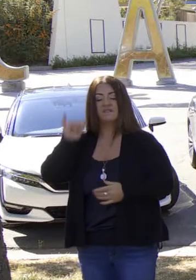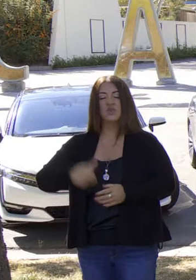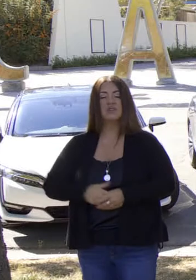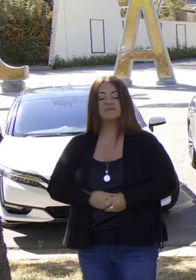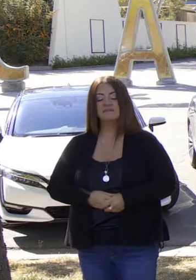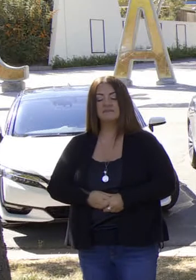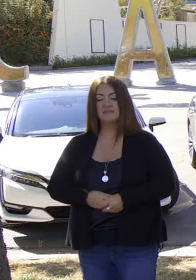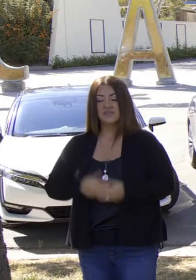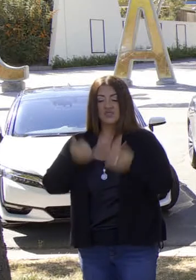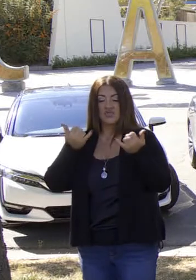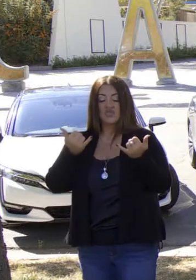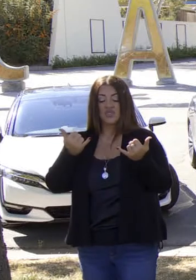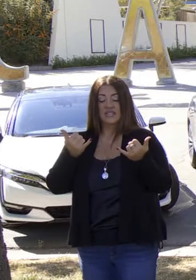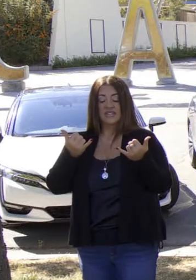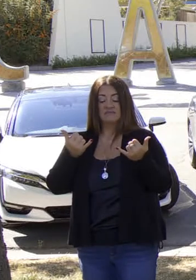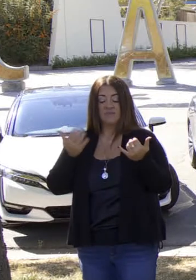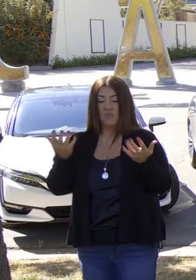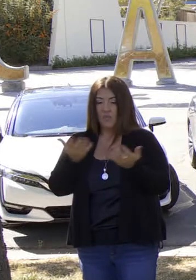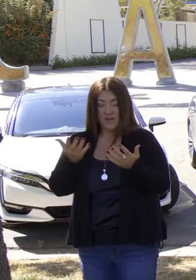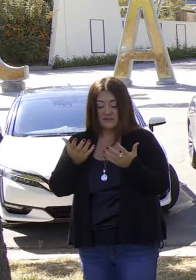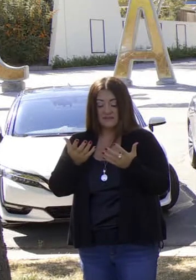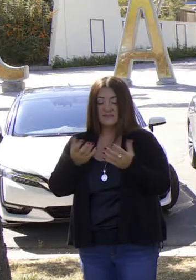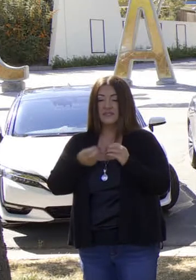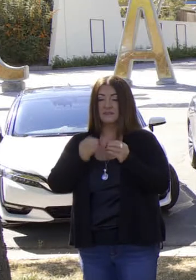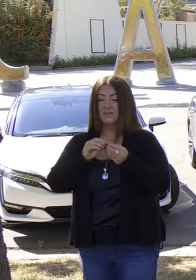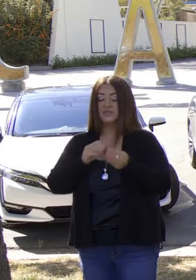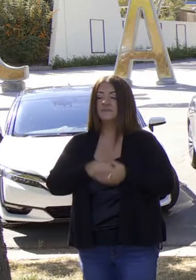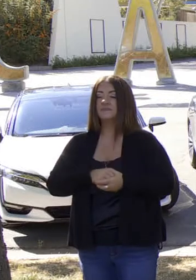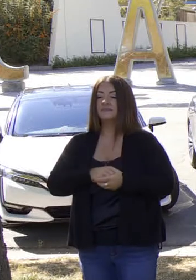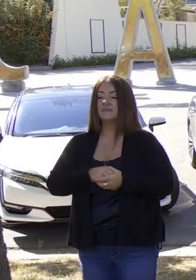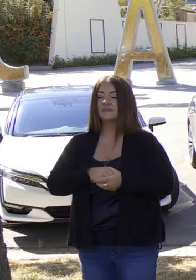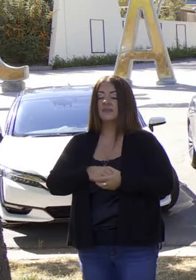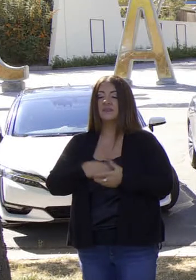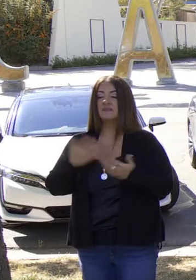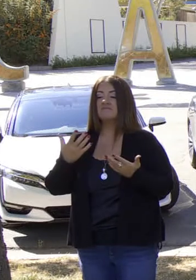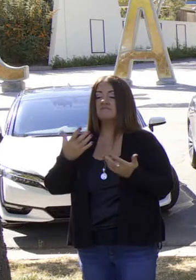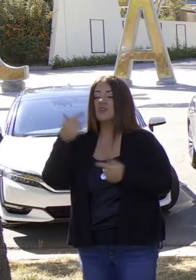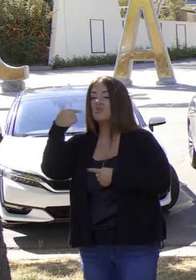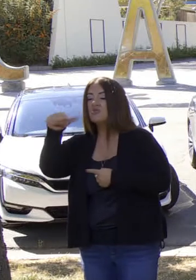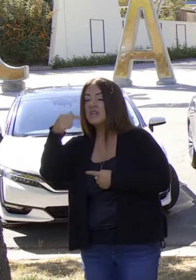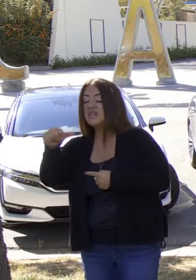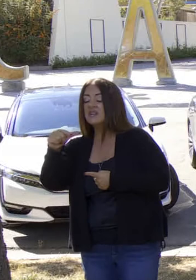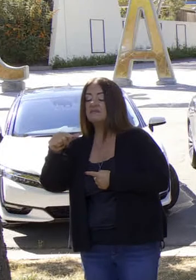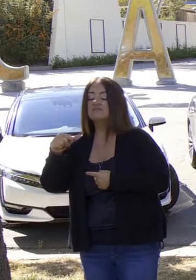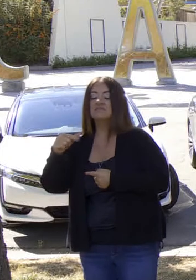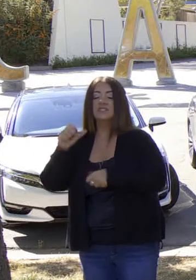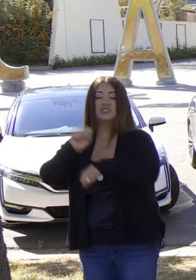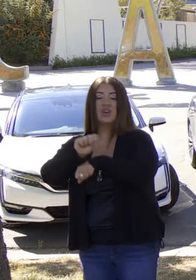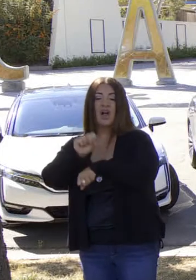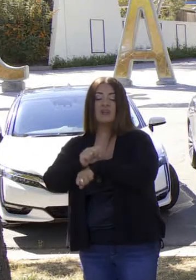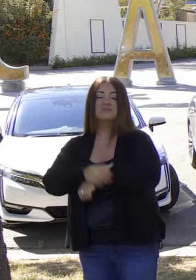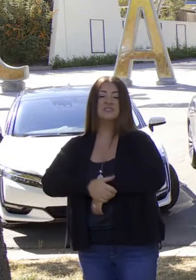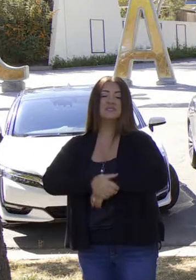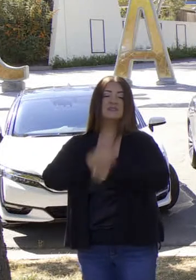evidentes en el estado de California. Actualmente, hoy día, los trabajos verdes